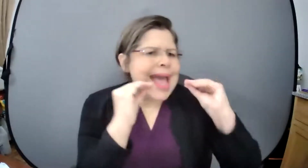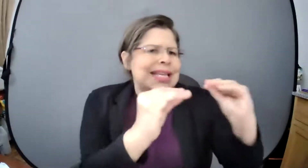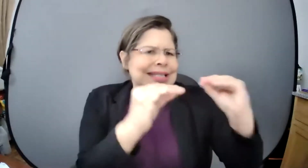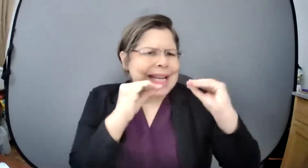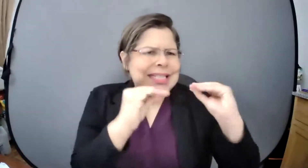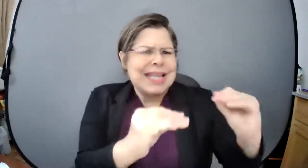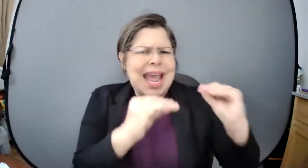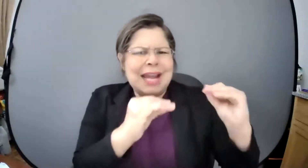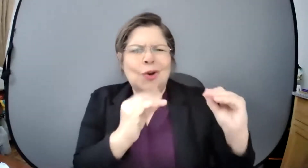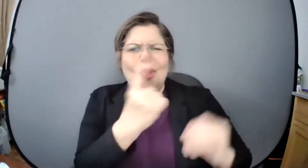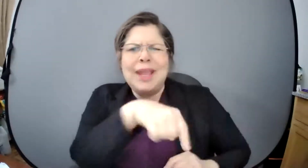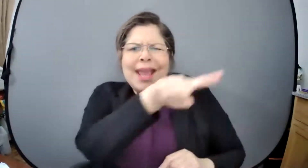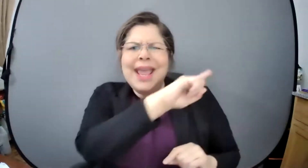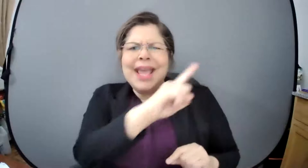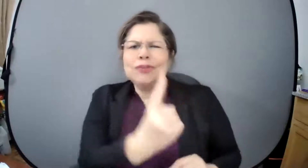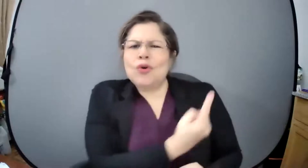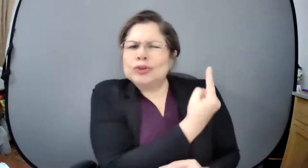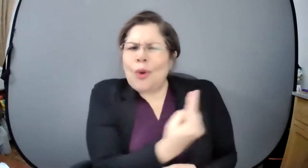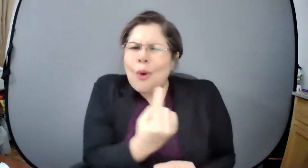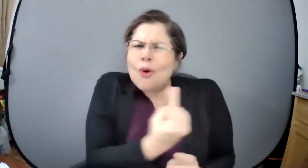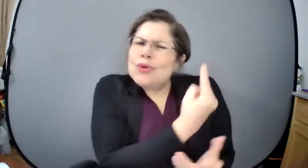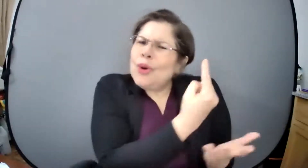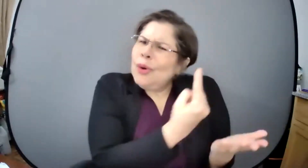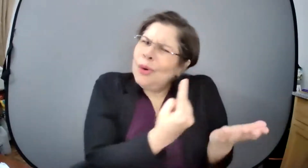gracias por gracias por esa pregunta